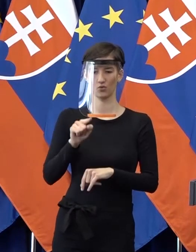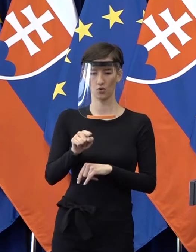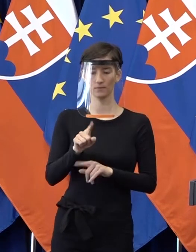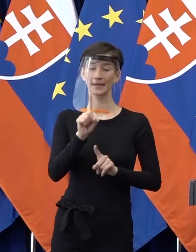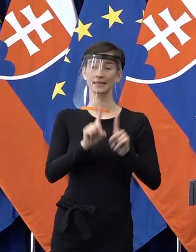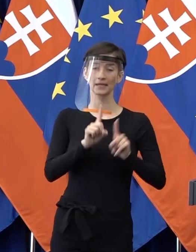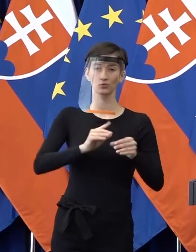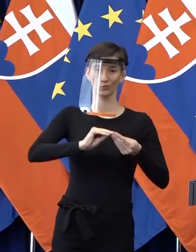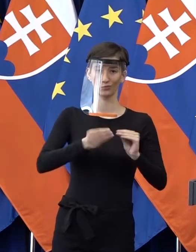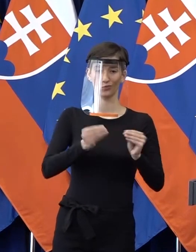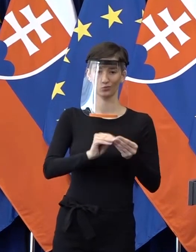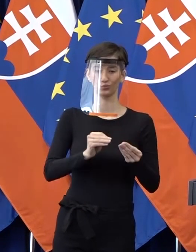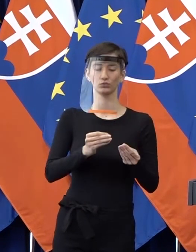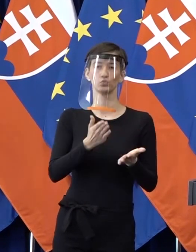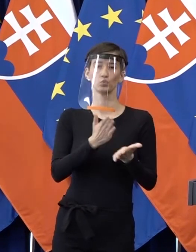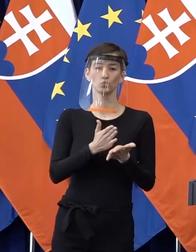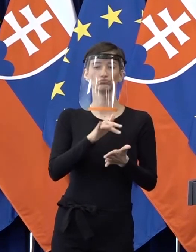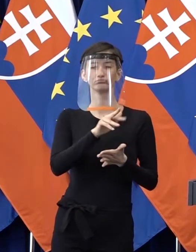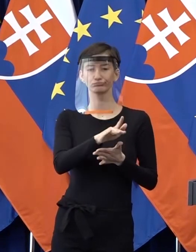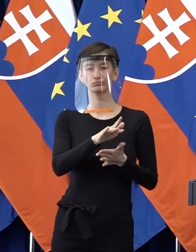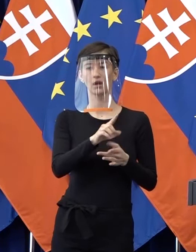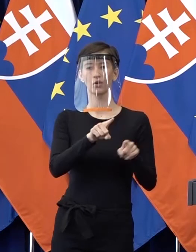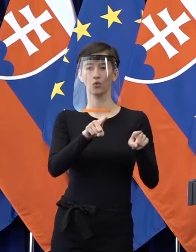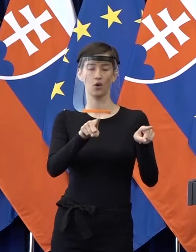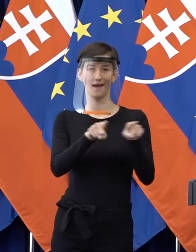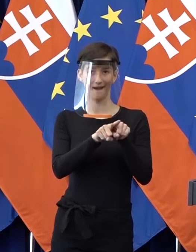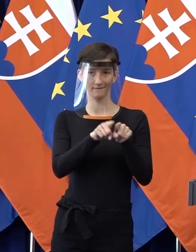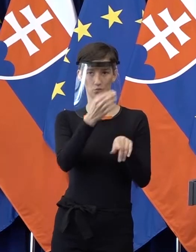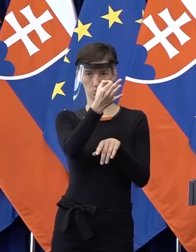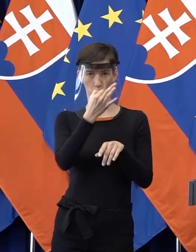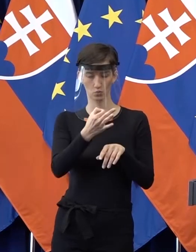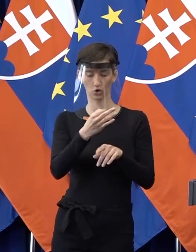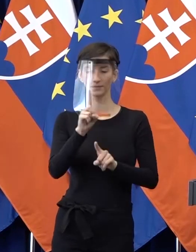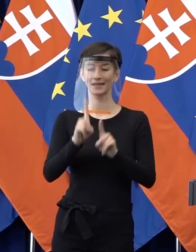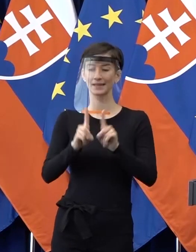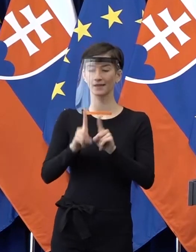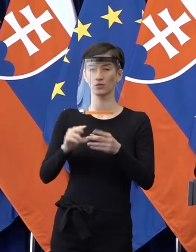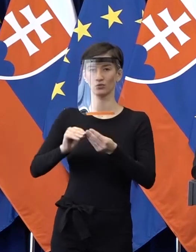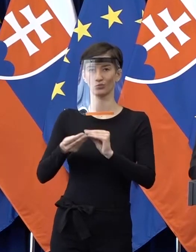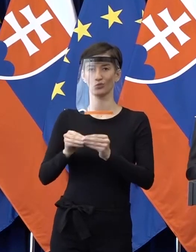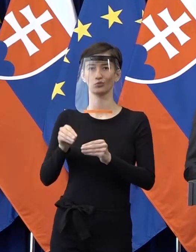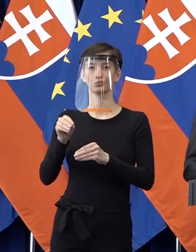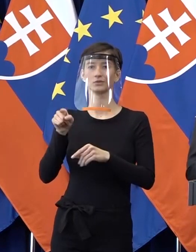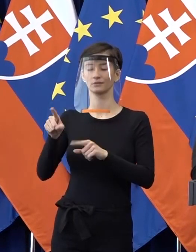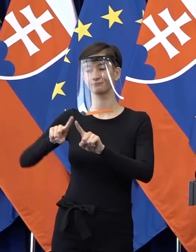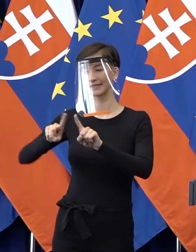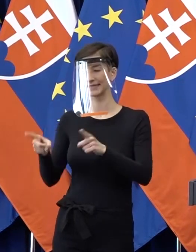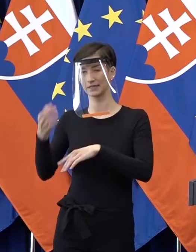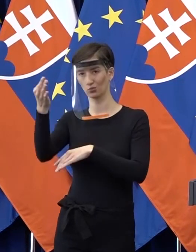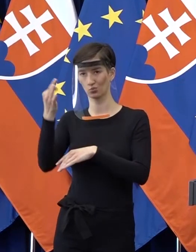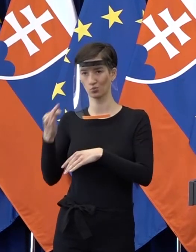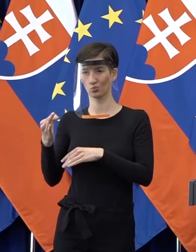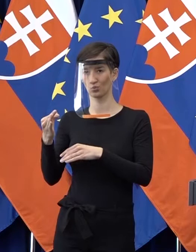Sú niektoré produkty, ktoré majú štandardnú úrokov mieru, potom sú produkty, ktoré majú dotovanú úrokov mieru, lebo ich robí spolu s